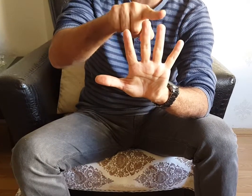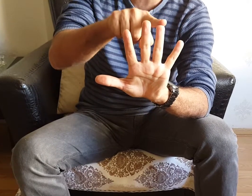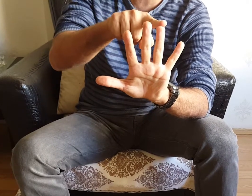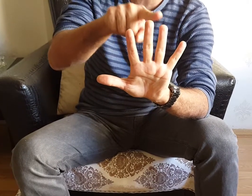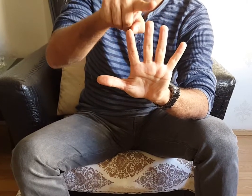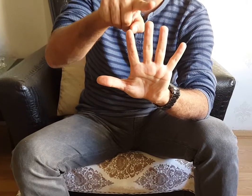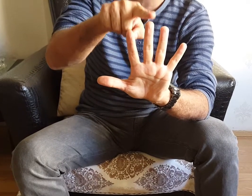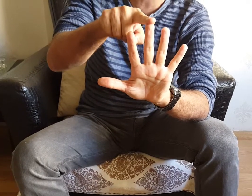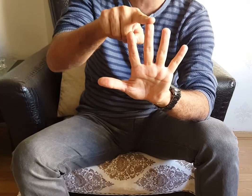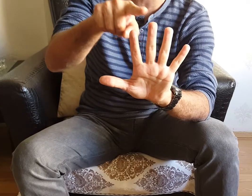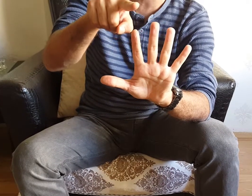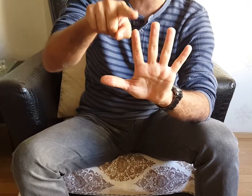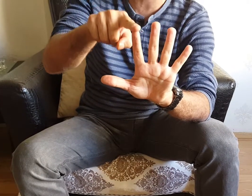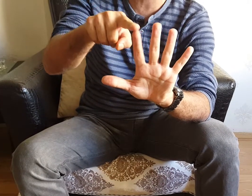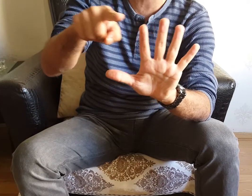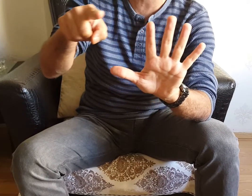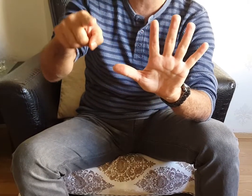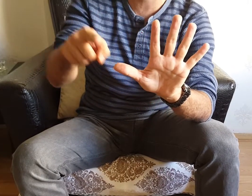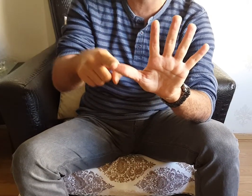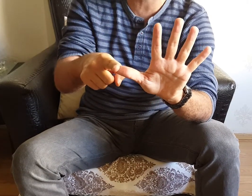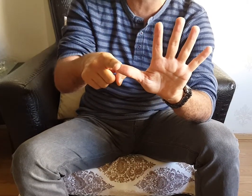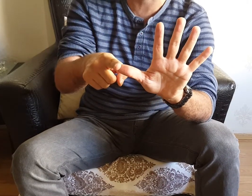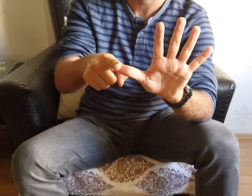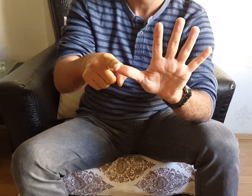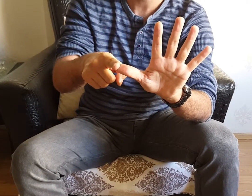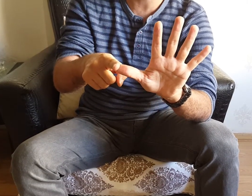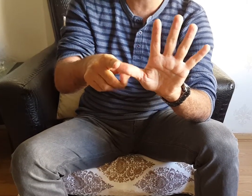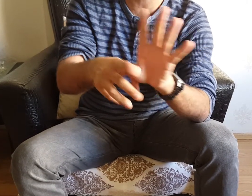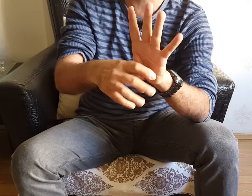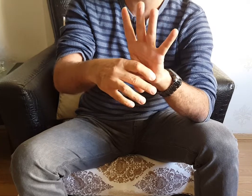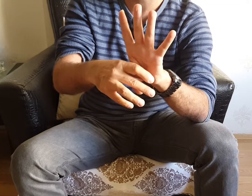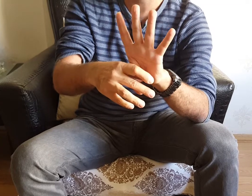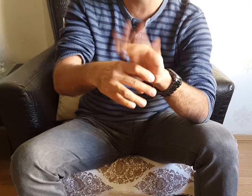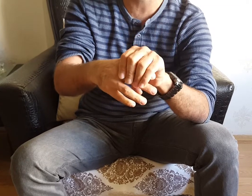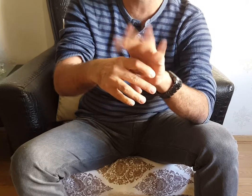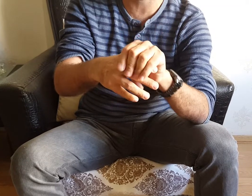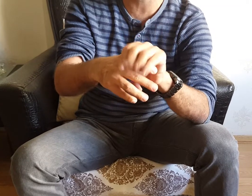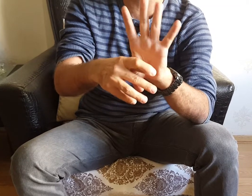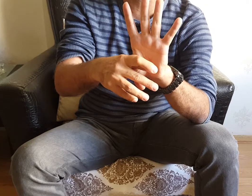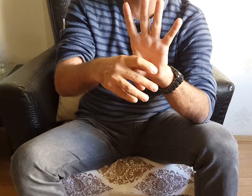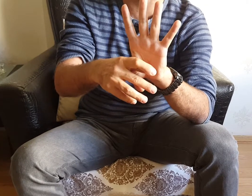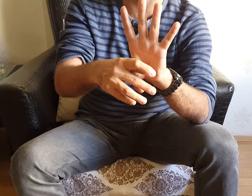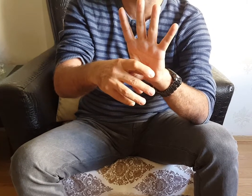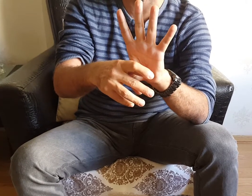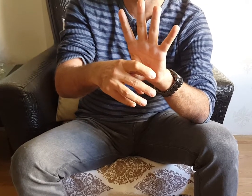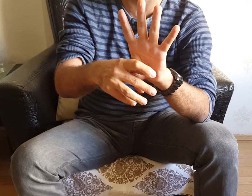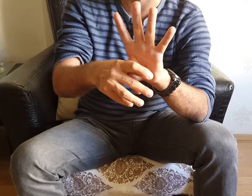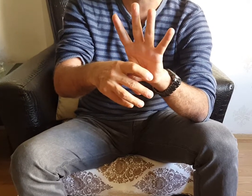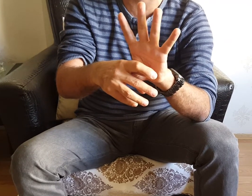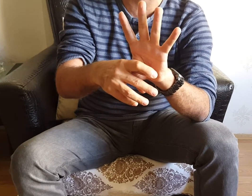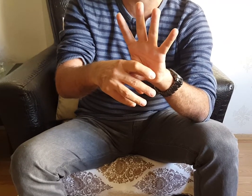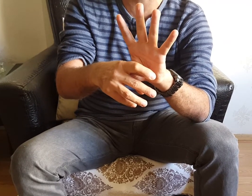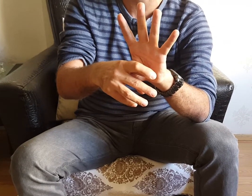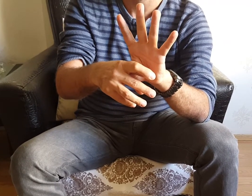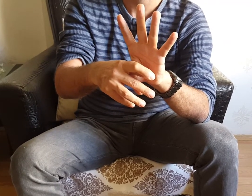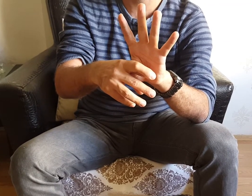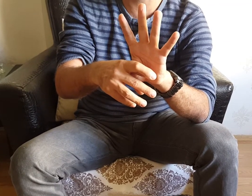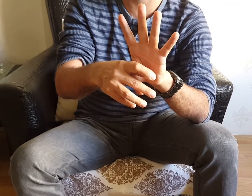30, 45, 60, 90. Kapatıyorum. Kök 4 bölü 2. Yani 2 bölü 2. 1